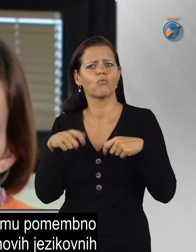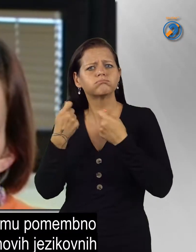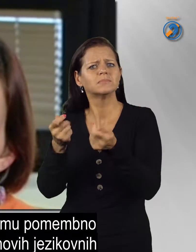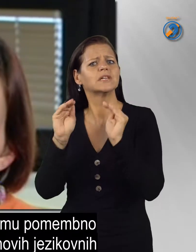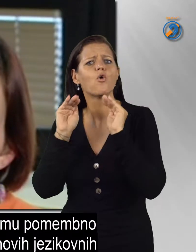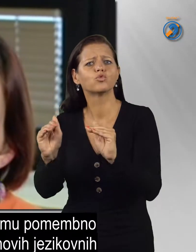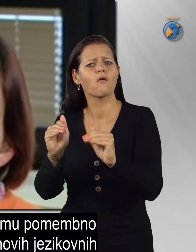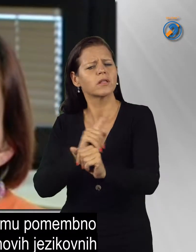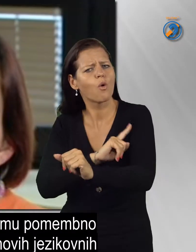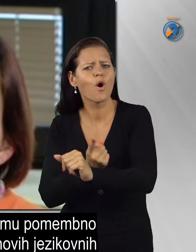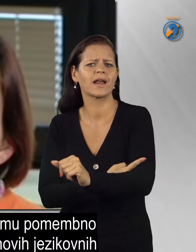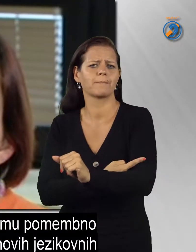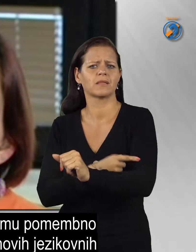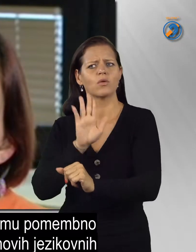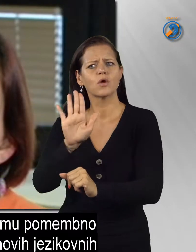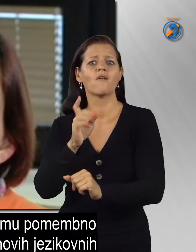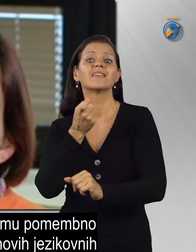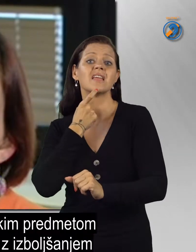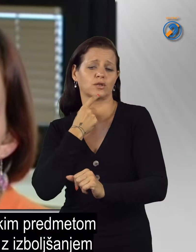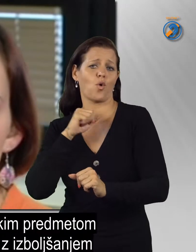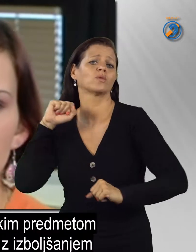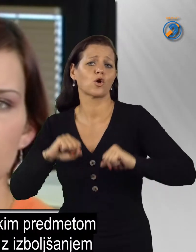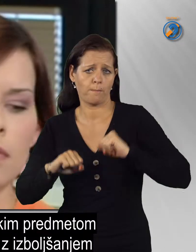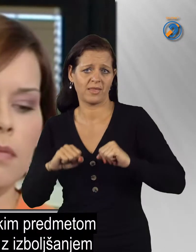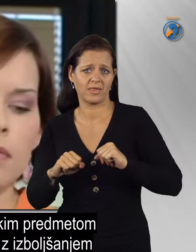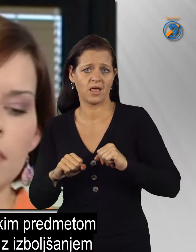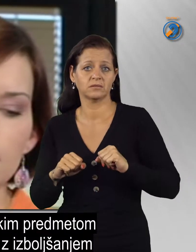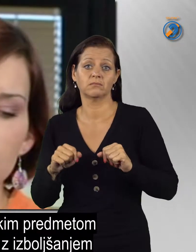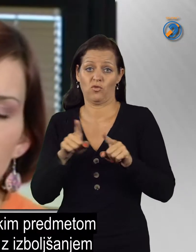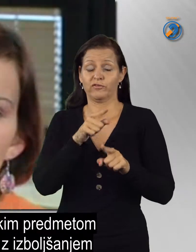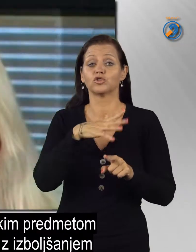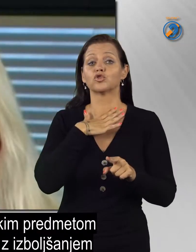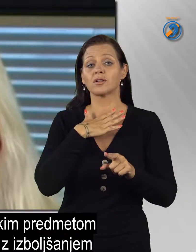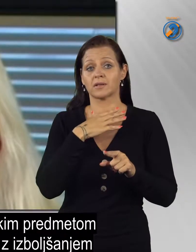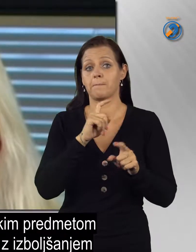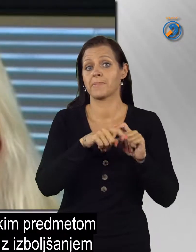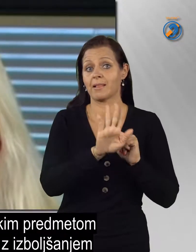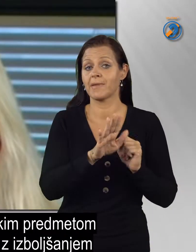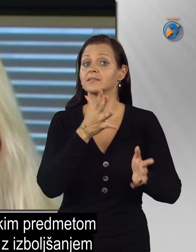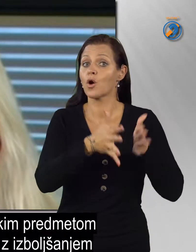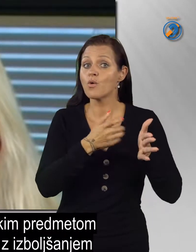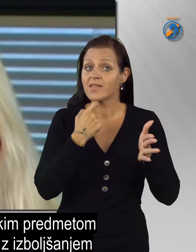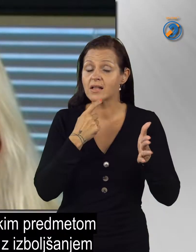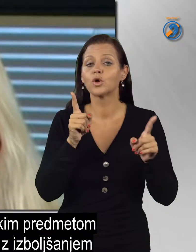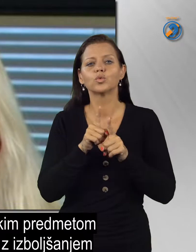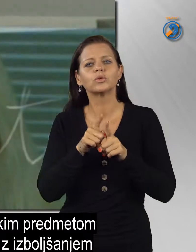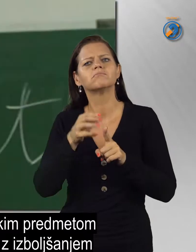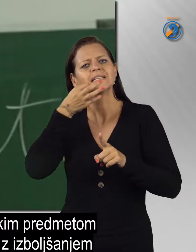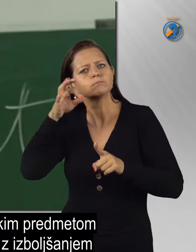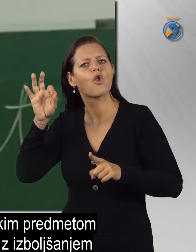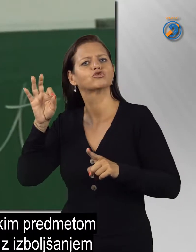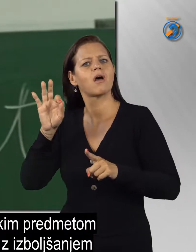okrepitev njihovih jezikovnih kompetenc, tako šolskim predmetom znakovni jezik, kot tudi z